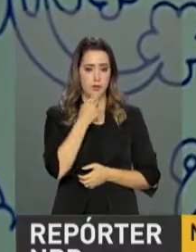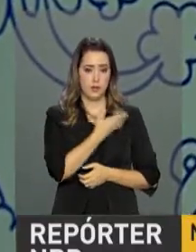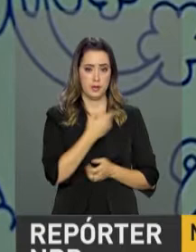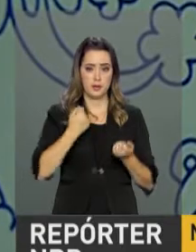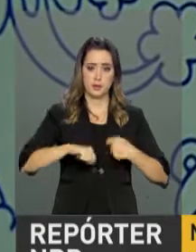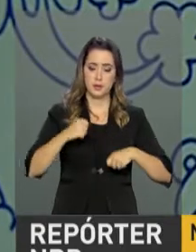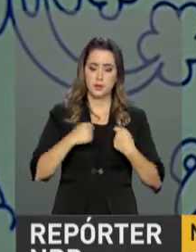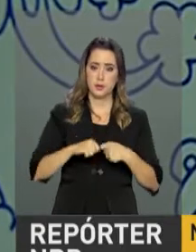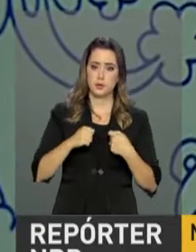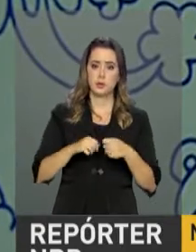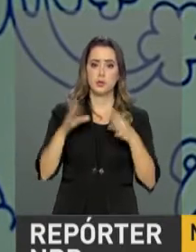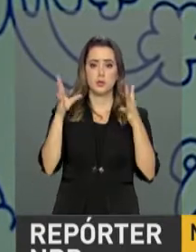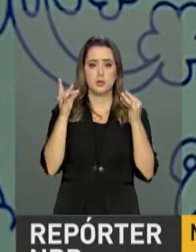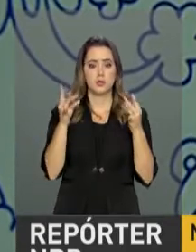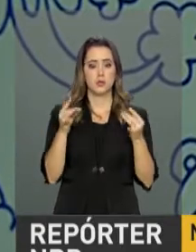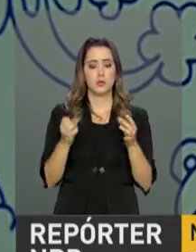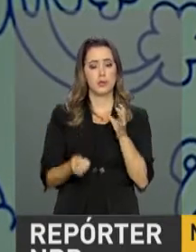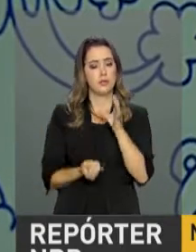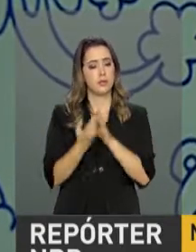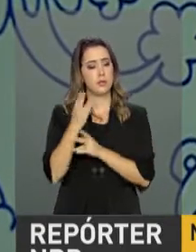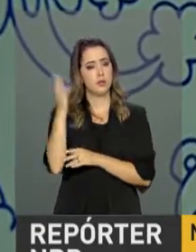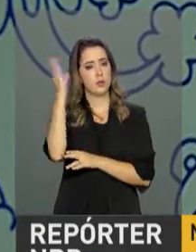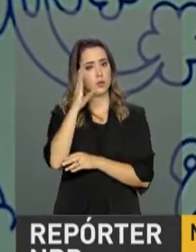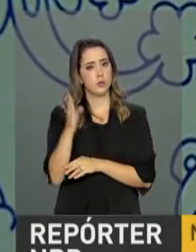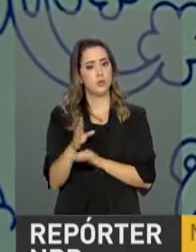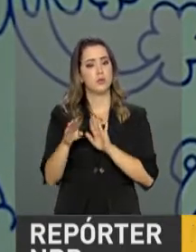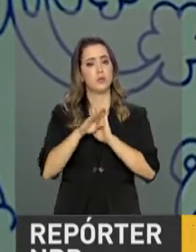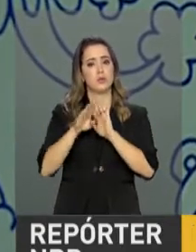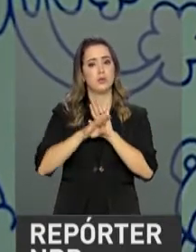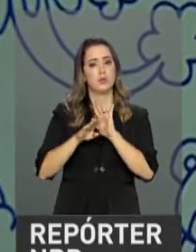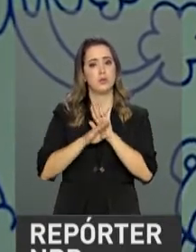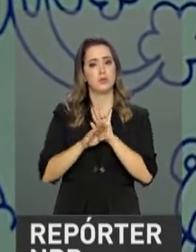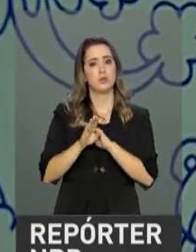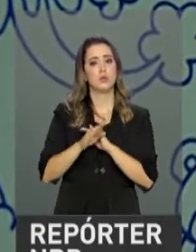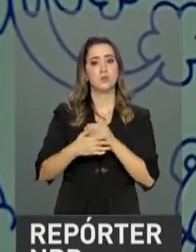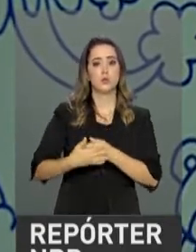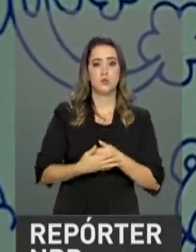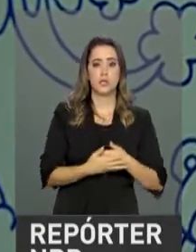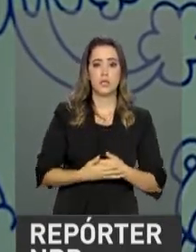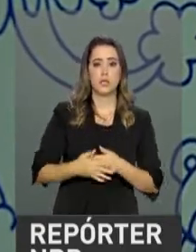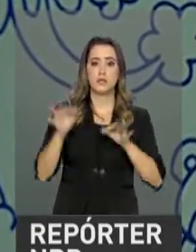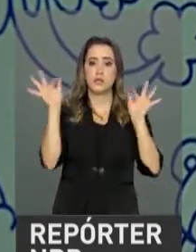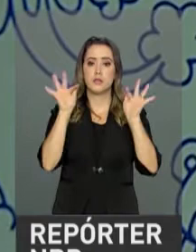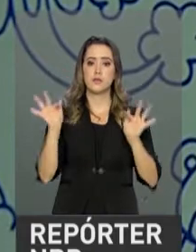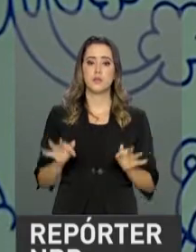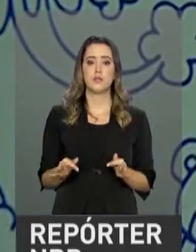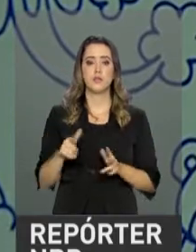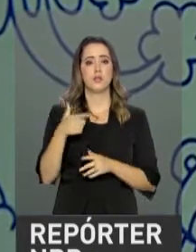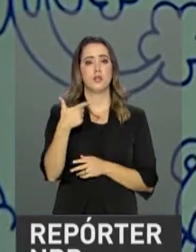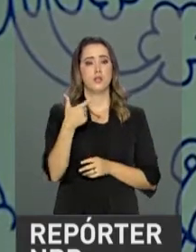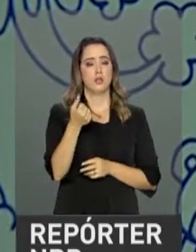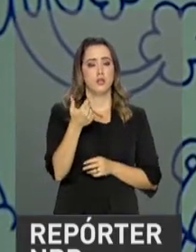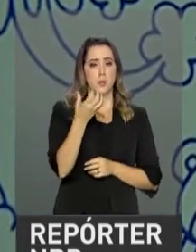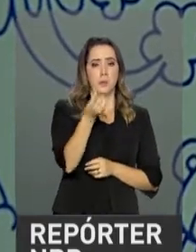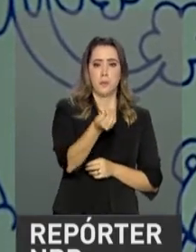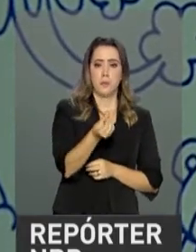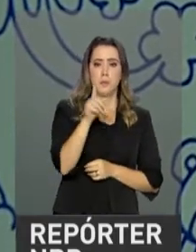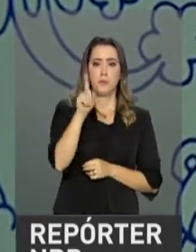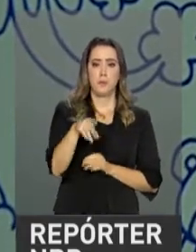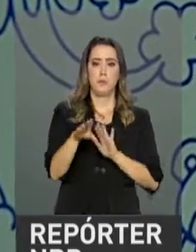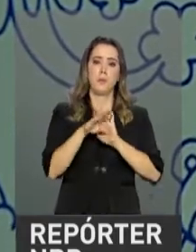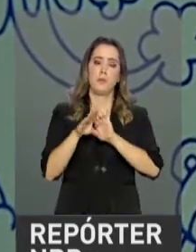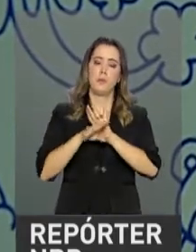parabenizar a criação pelo governo brasileiro do programa Criança Feliz em 2016. É um programa